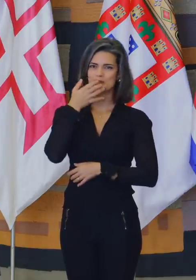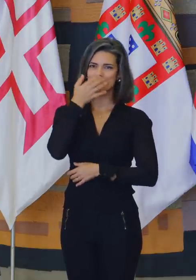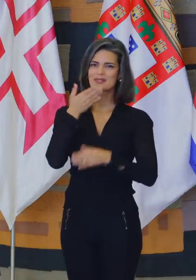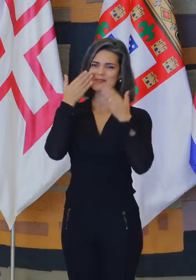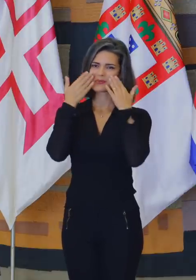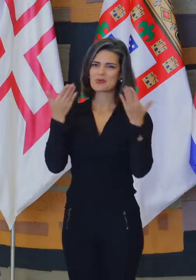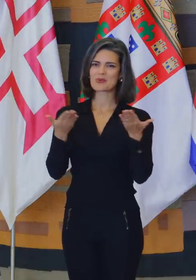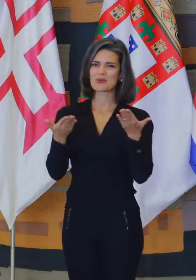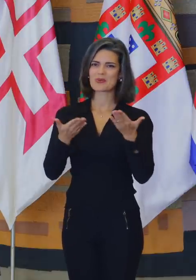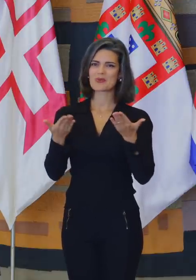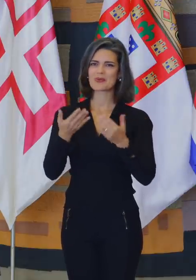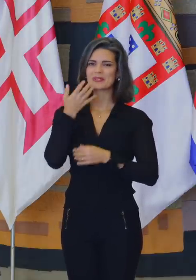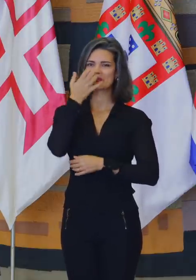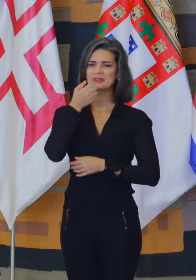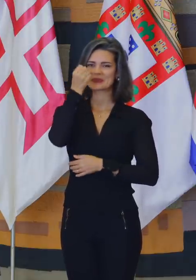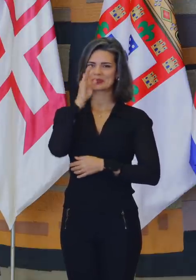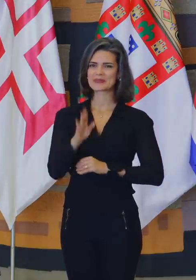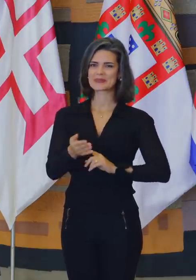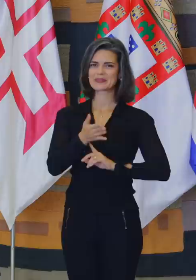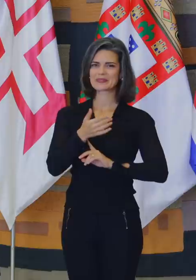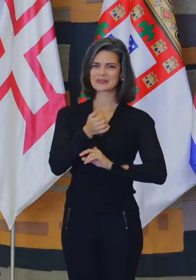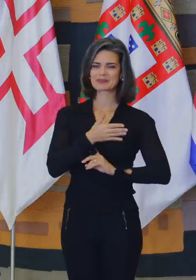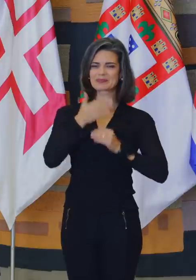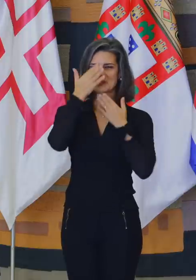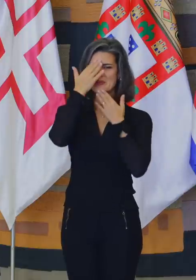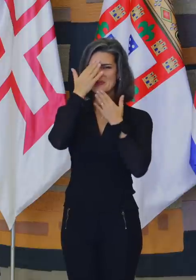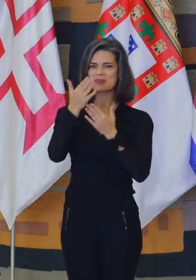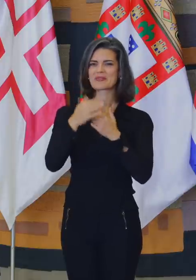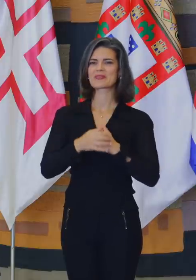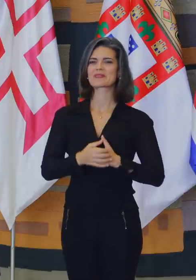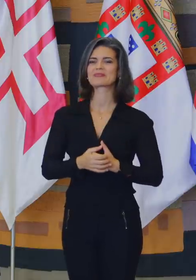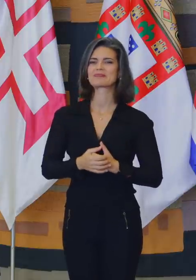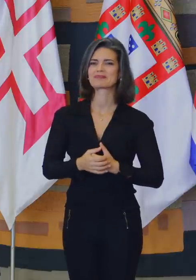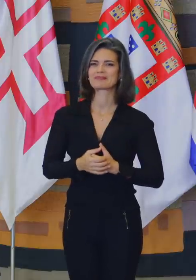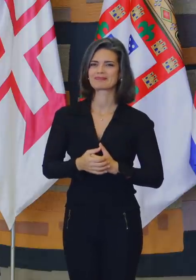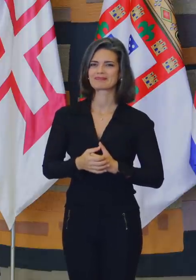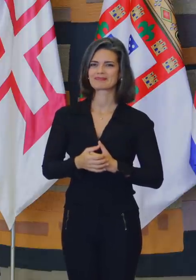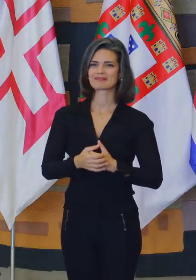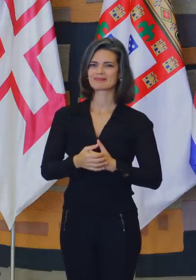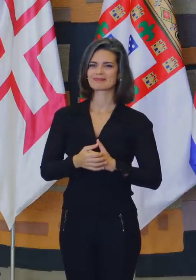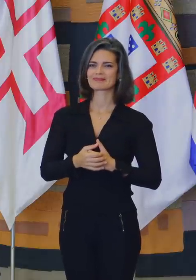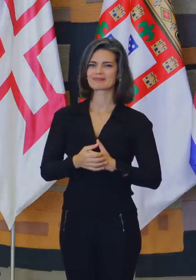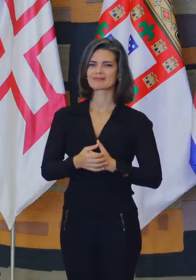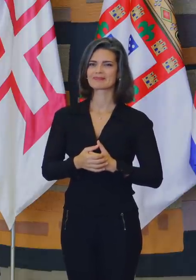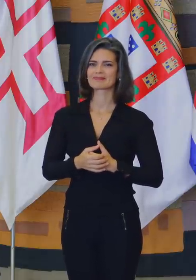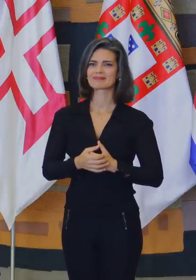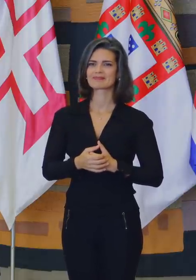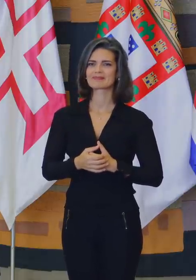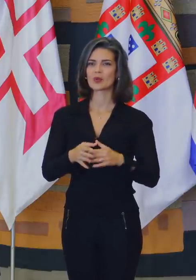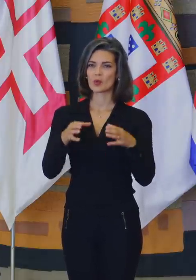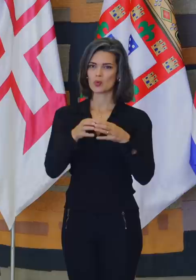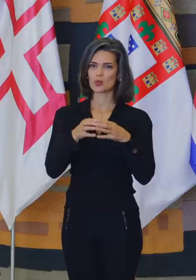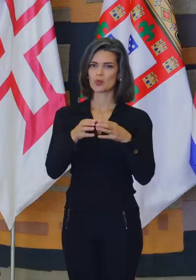abrilhantou aqui com sua música na execução do Hino Nacional Brasileiro. Os Fuzileiros